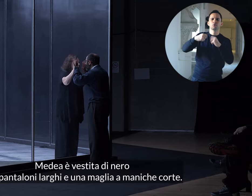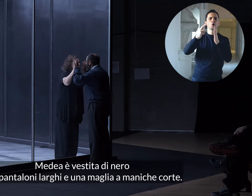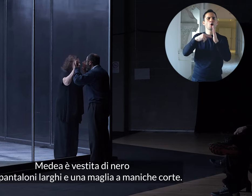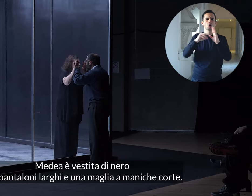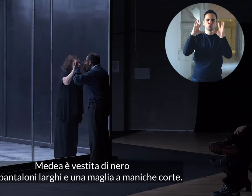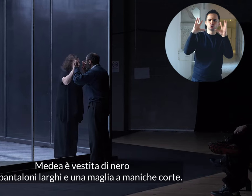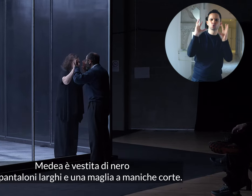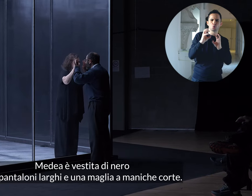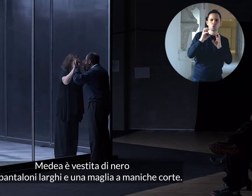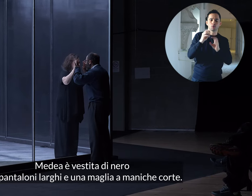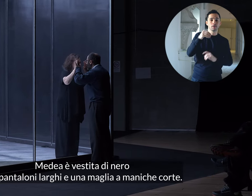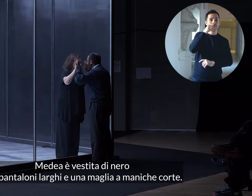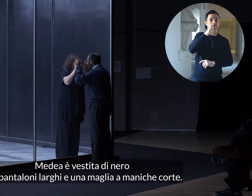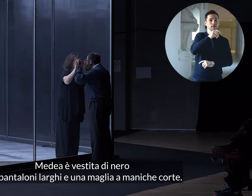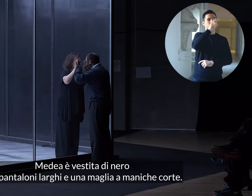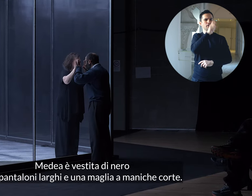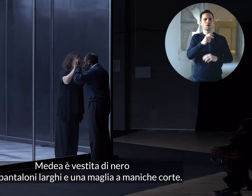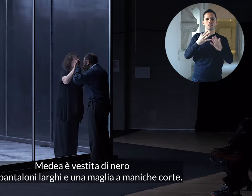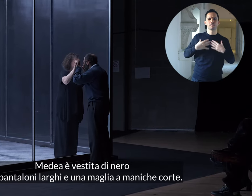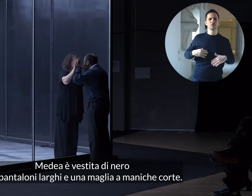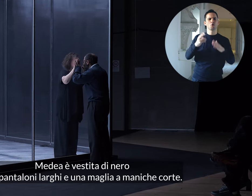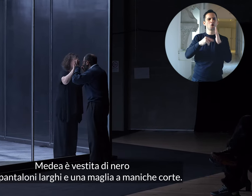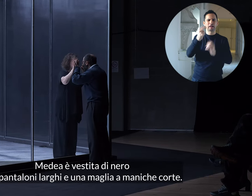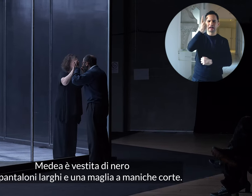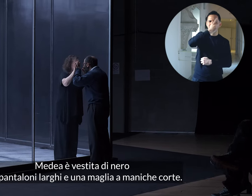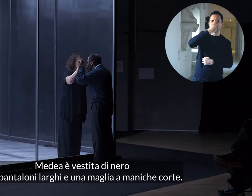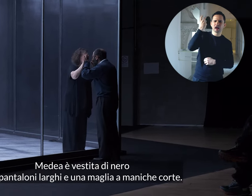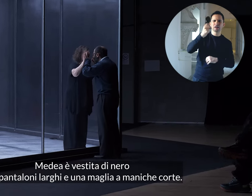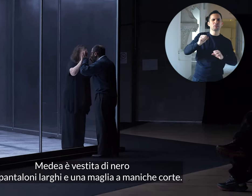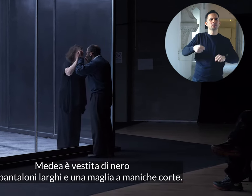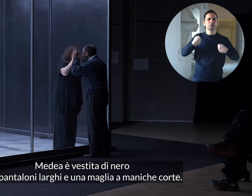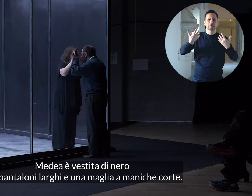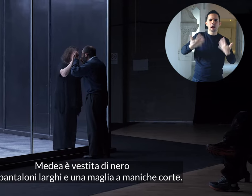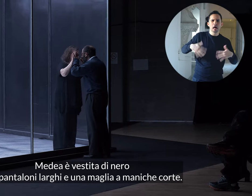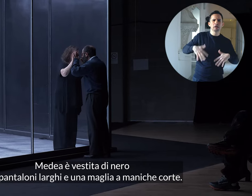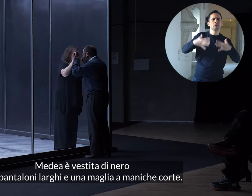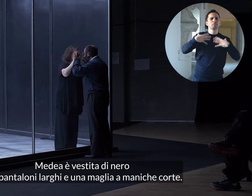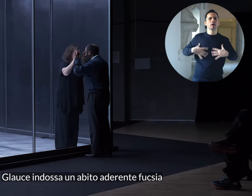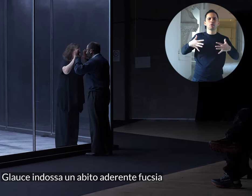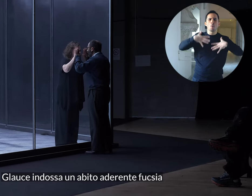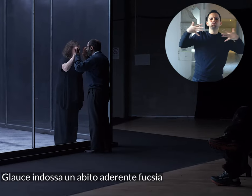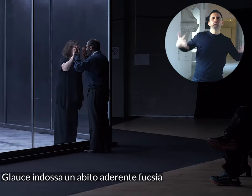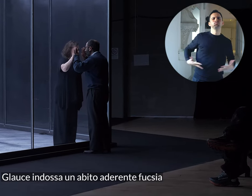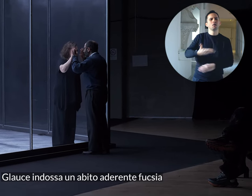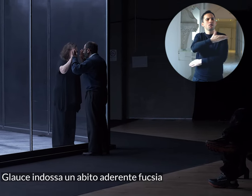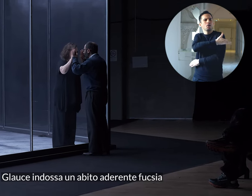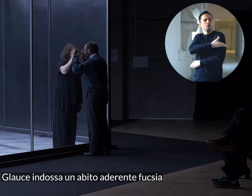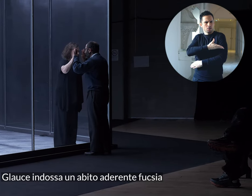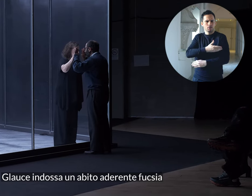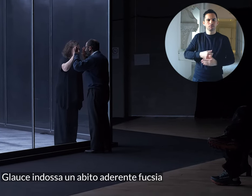Medea è vestita di nero con pantaloni larghi e una maglia a maniche corte. Glauce indossa un